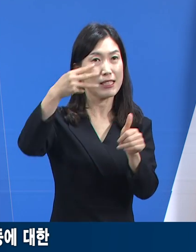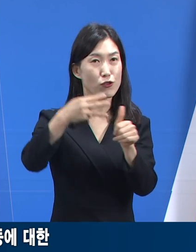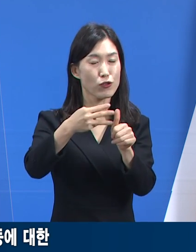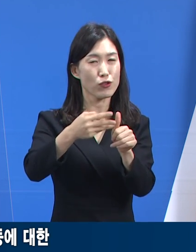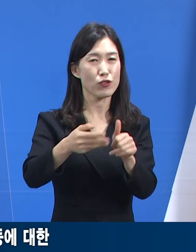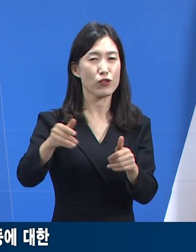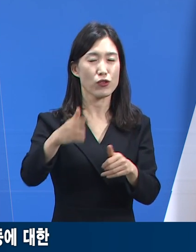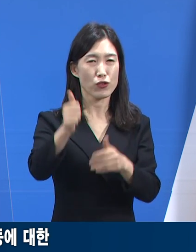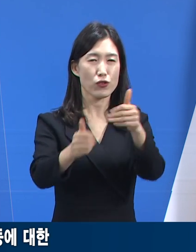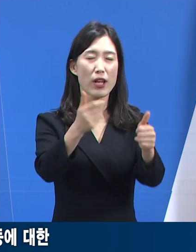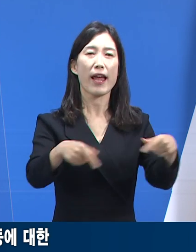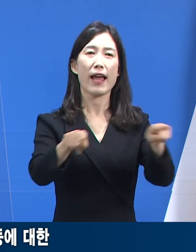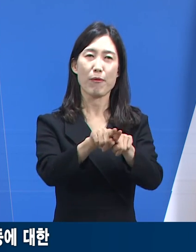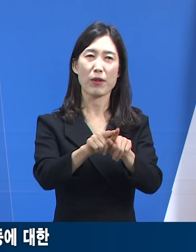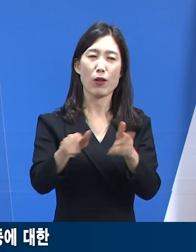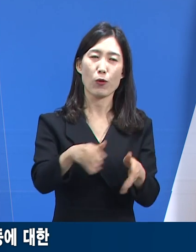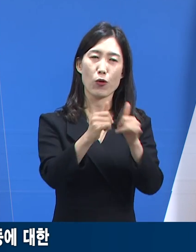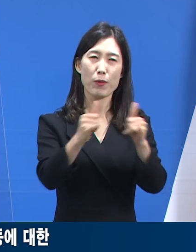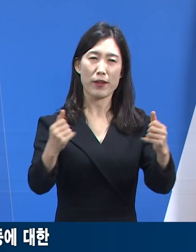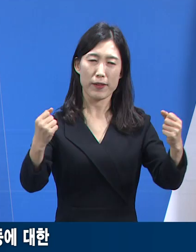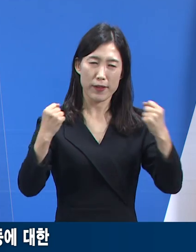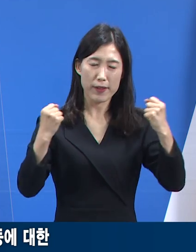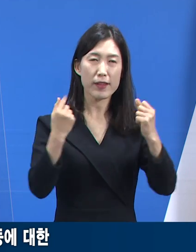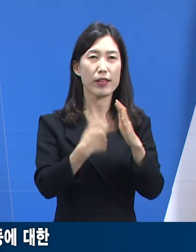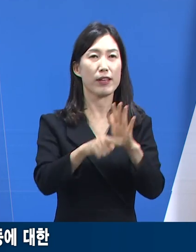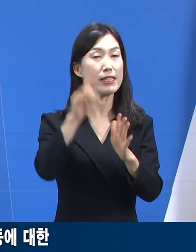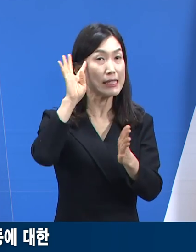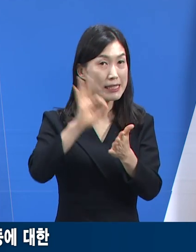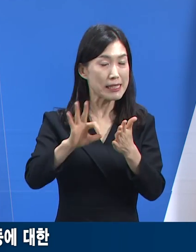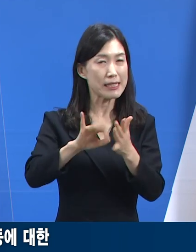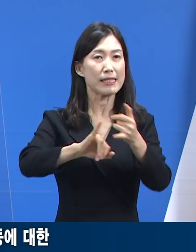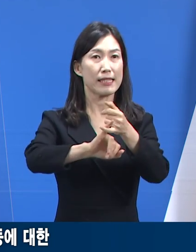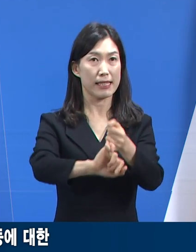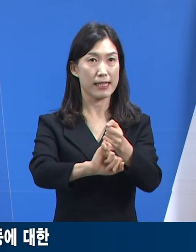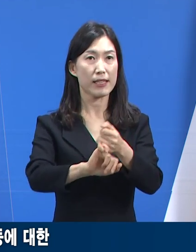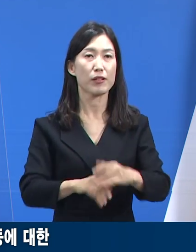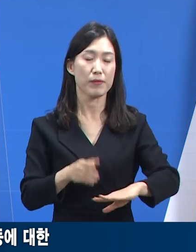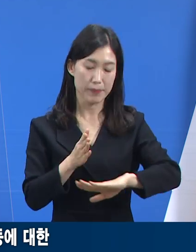극복과 도민의 안전을 위해 최선을 다하겠습니다. 감사합니다. 감사합니다.